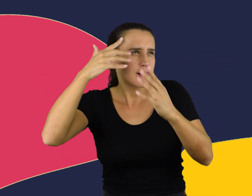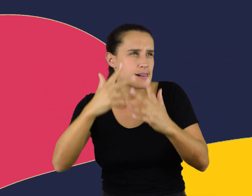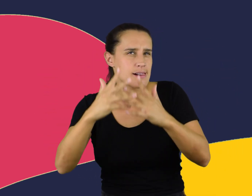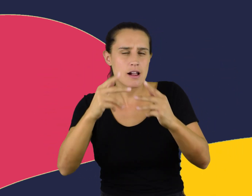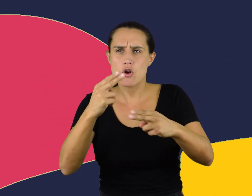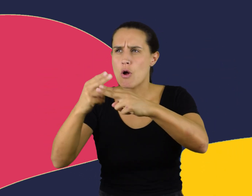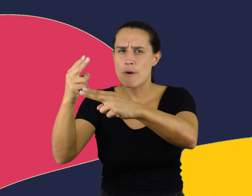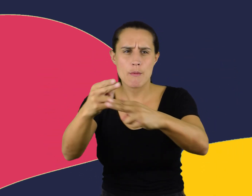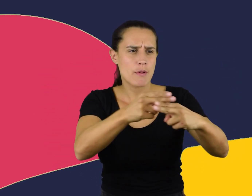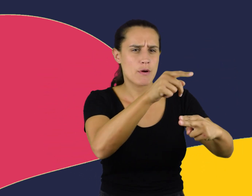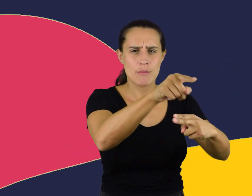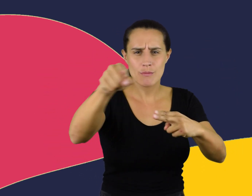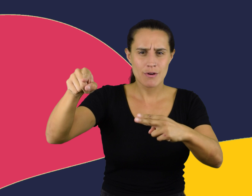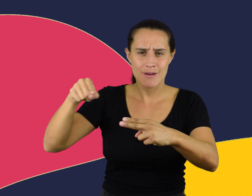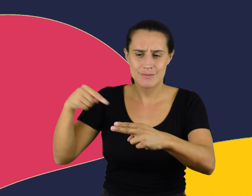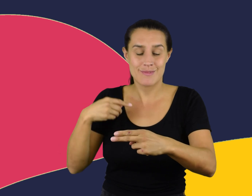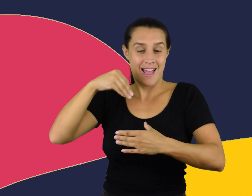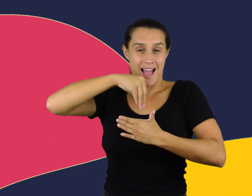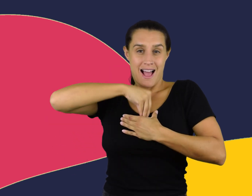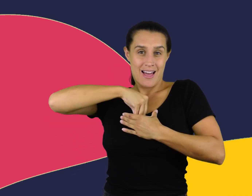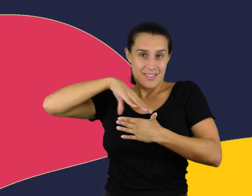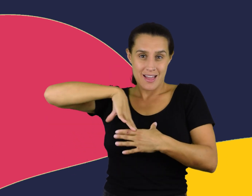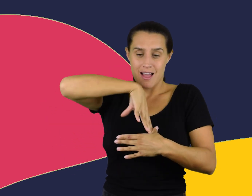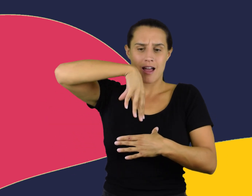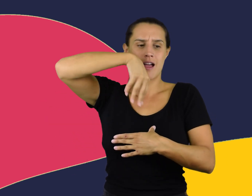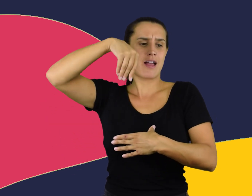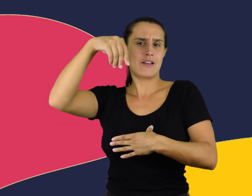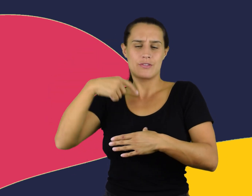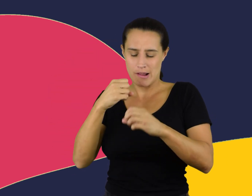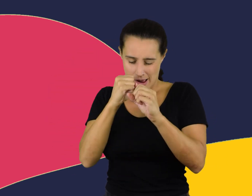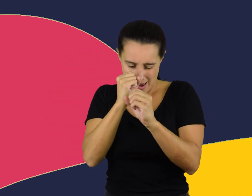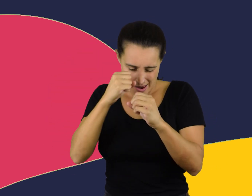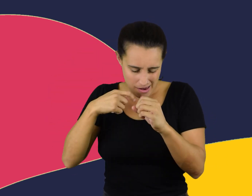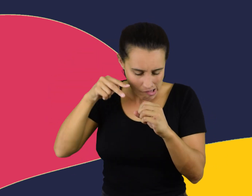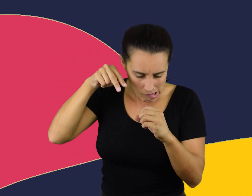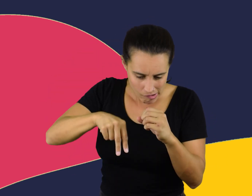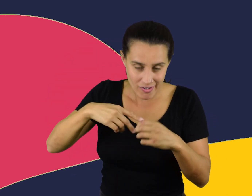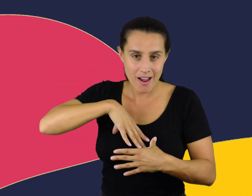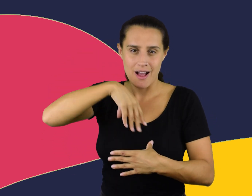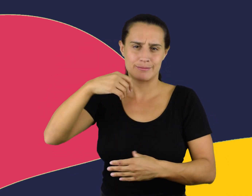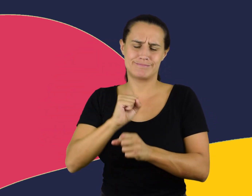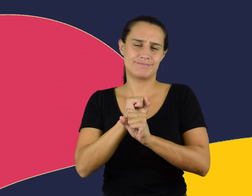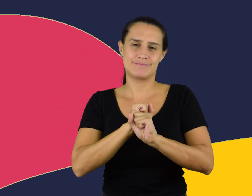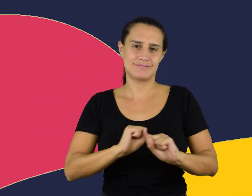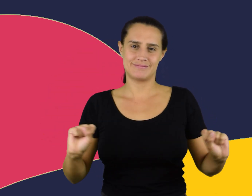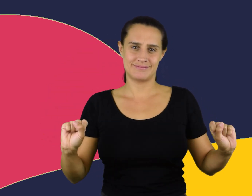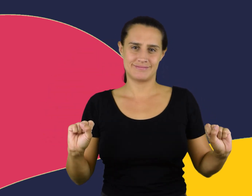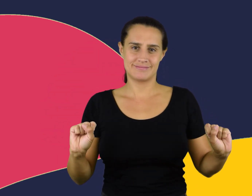lo pueden ver los microscopios. Nadie se puede acobardar. Nacimos siendo valientes.